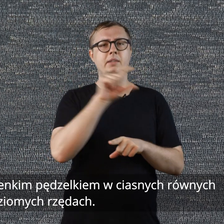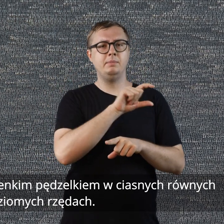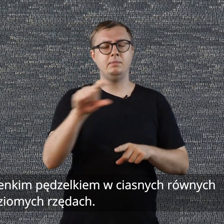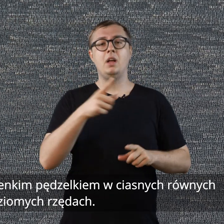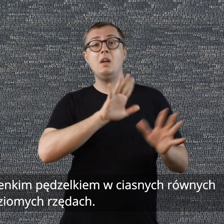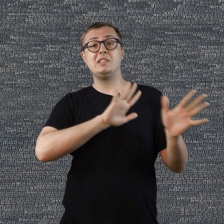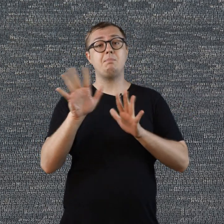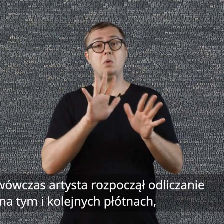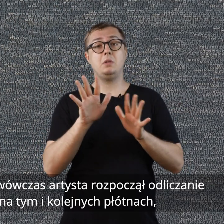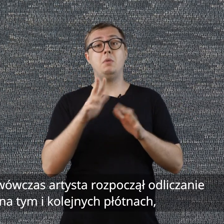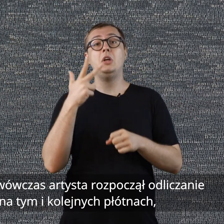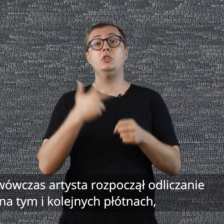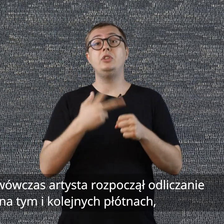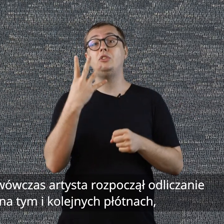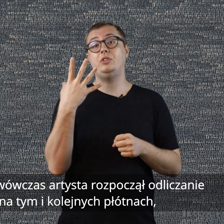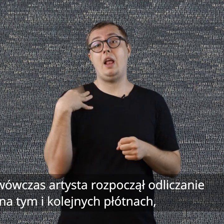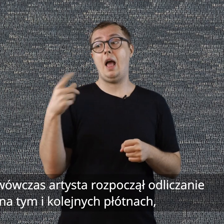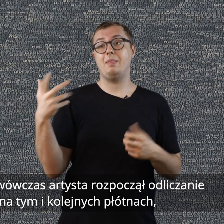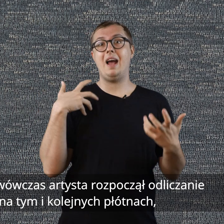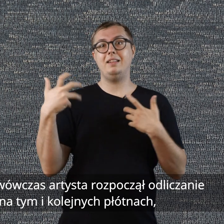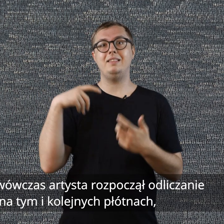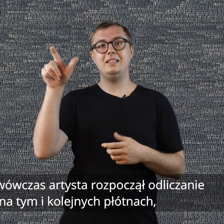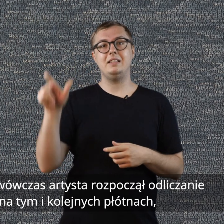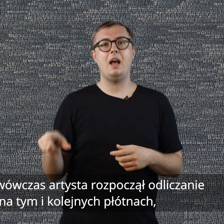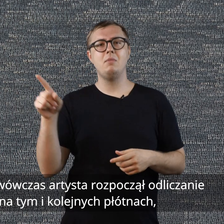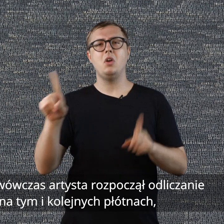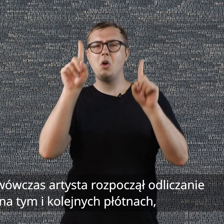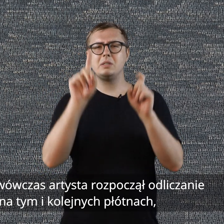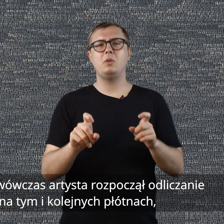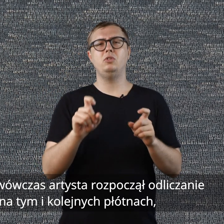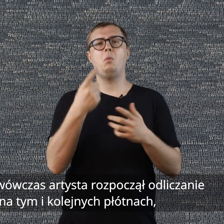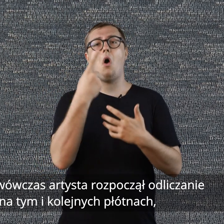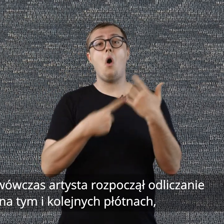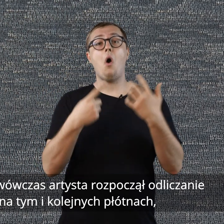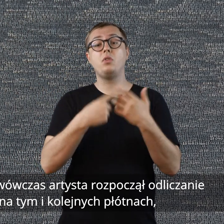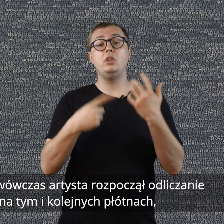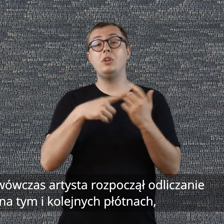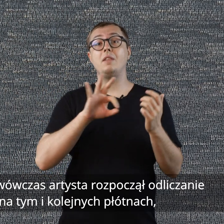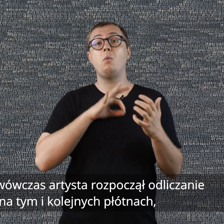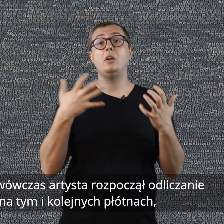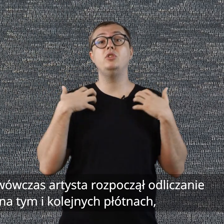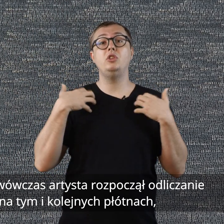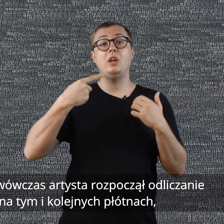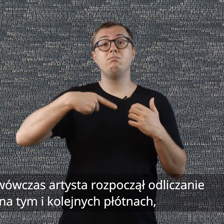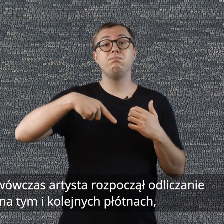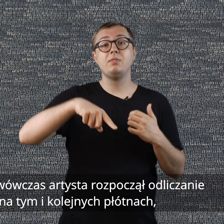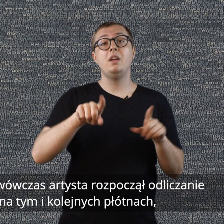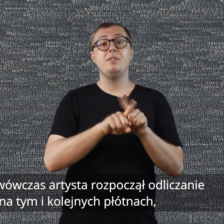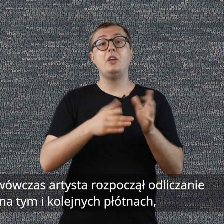W ten sposób 34-letni wówczas artysta rozpoczął odliczanie swojego życia na tym i kolejnych